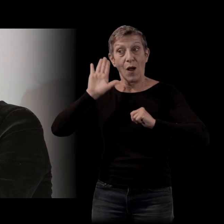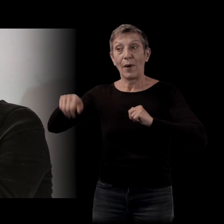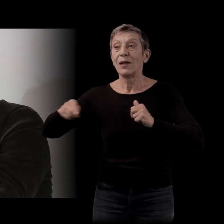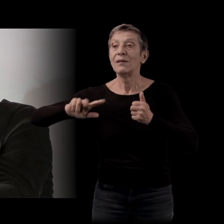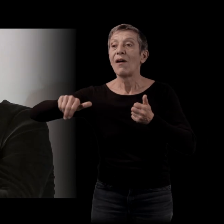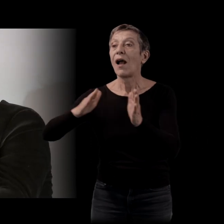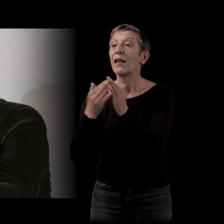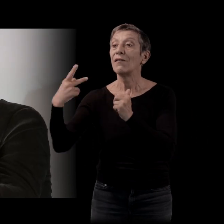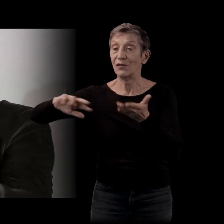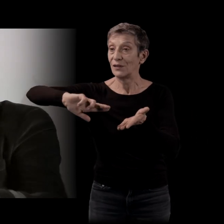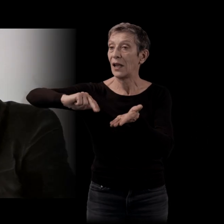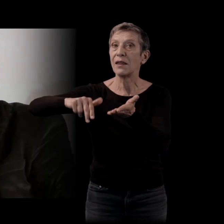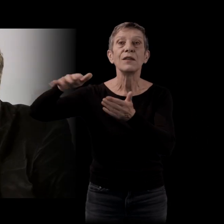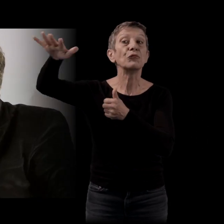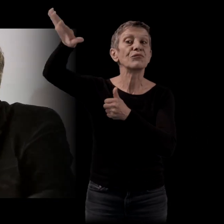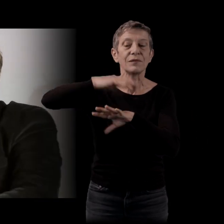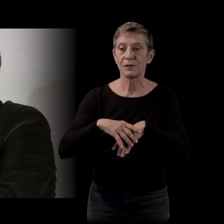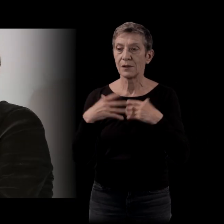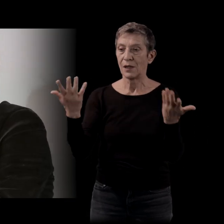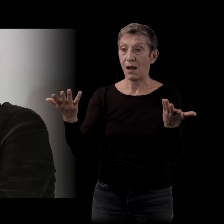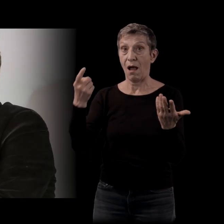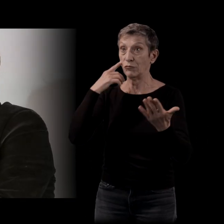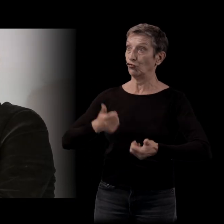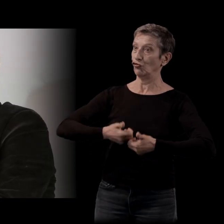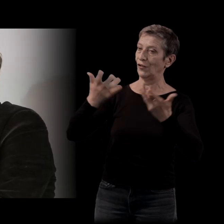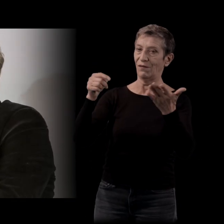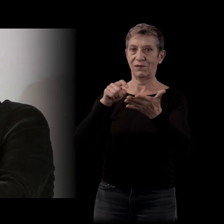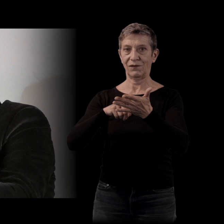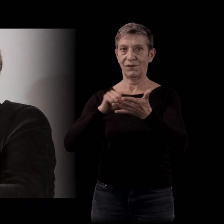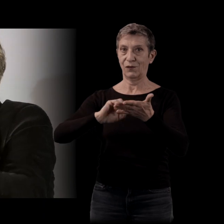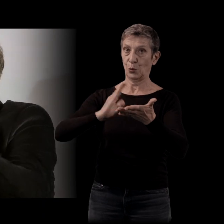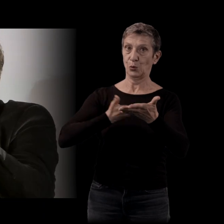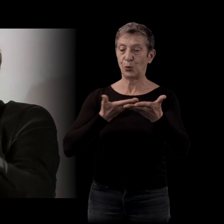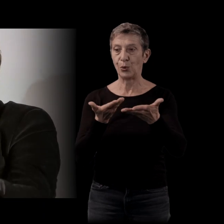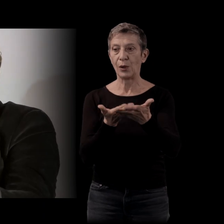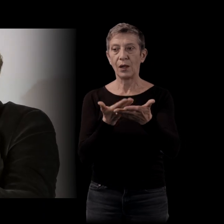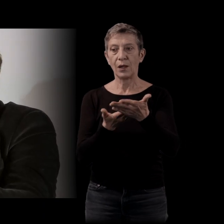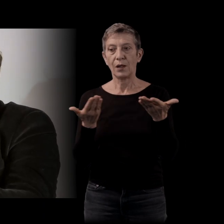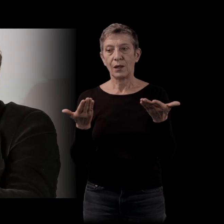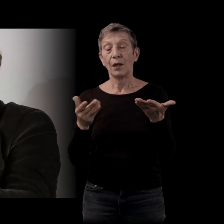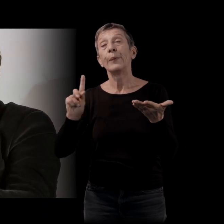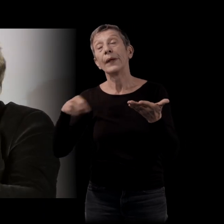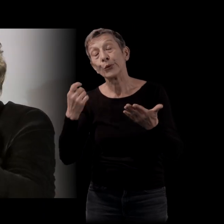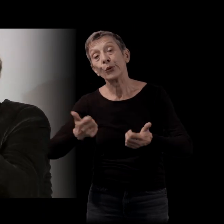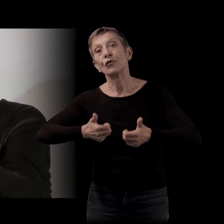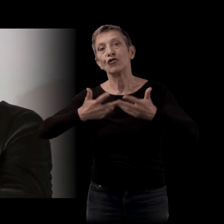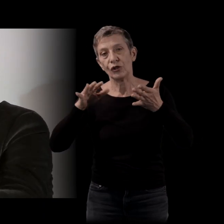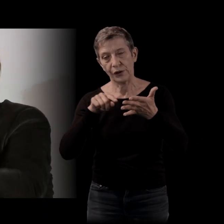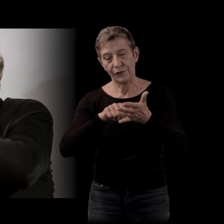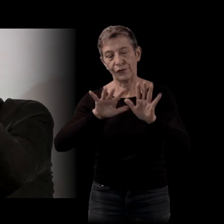Là, les chiffres sont tombés en quelque sorte et il se trouve que s'il faut évidemment relativiser ce que sont les classements des meilleures ventes et ce